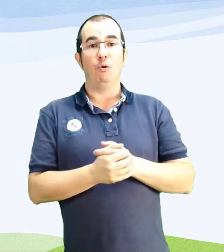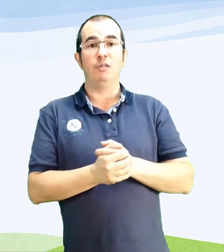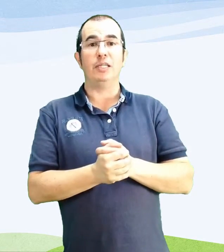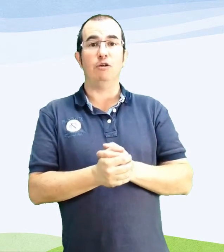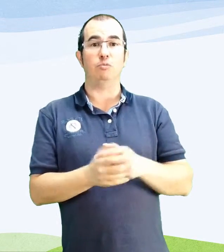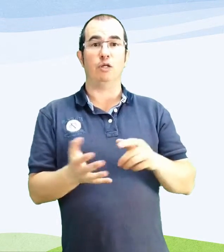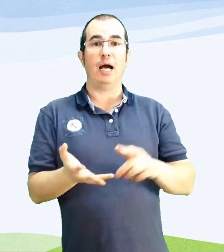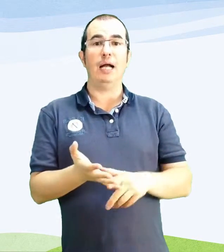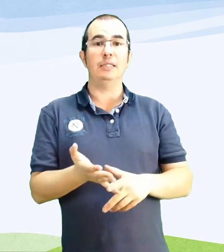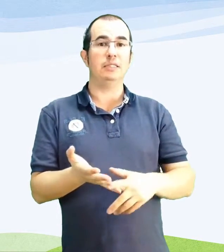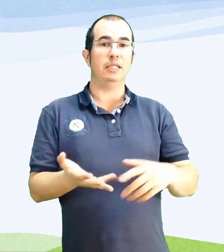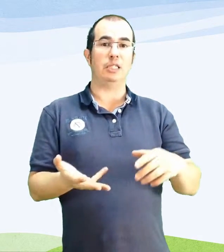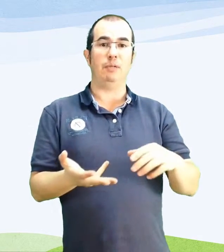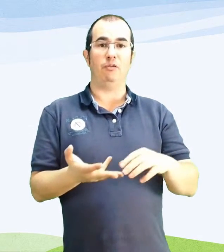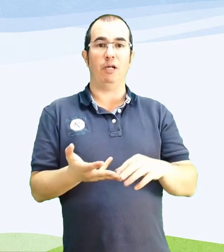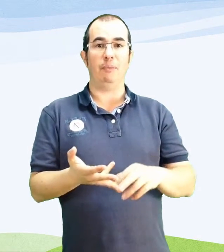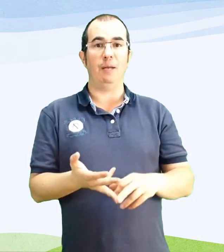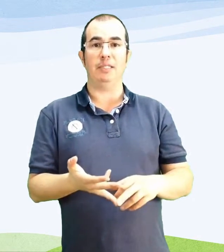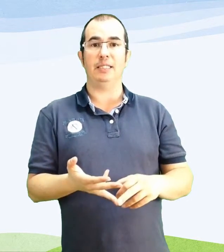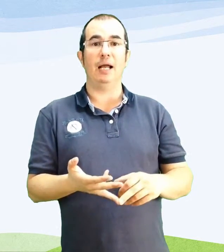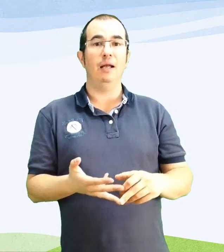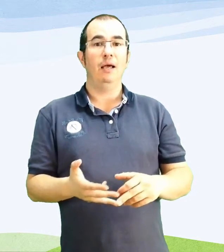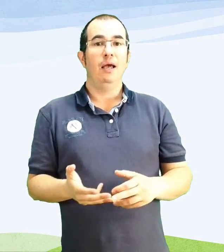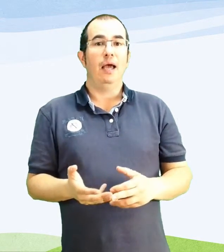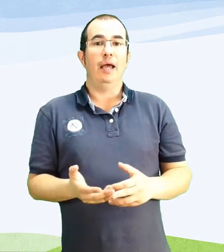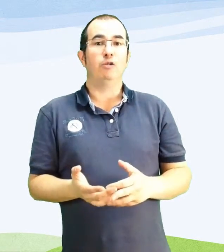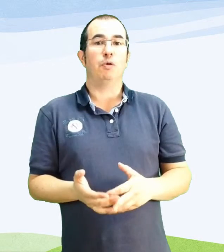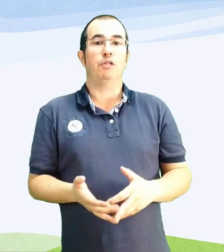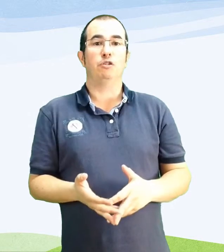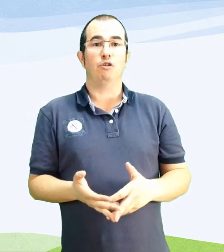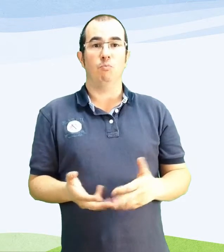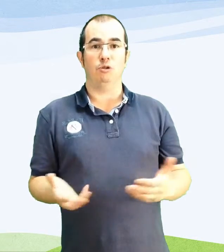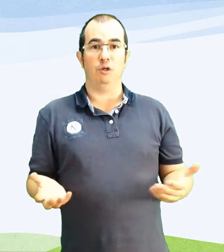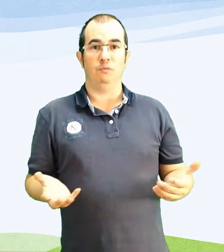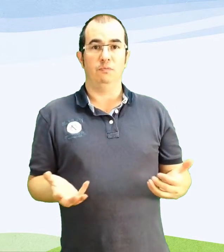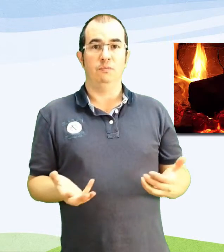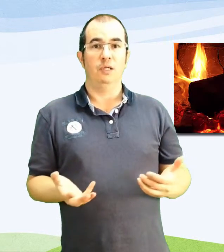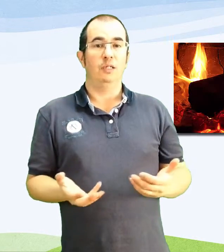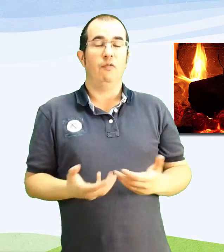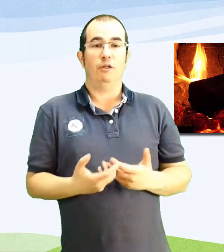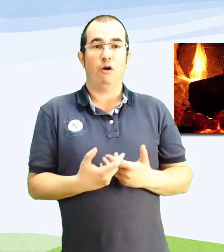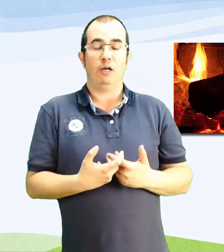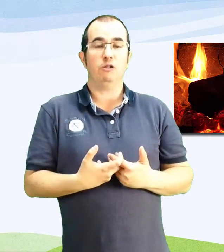Prodúcese nos volcáns, na respiración animal e vegetal e nos procesos de combustión. De feito, agora nos,